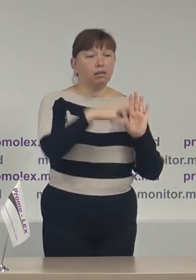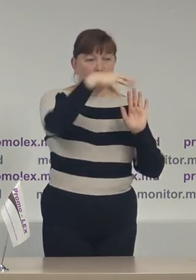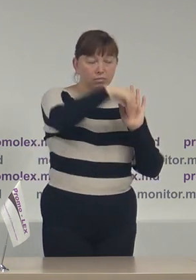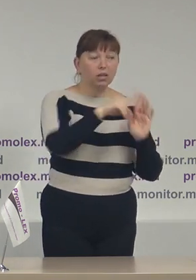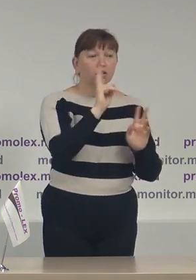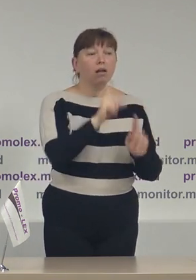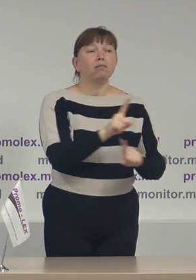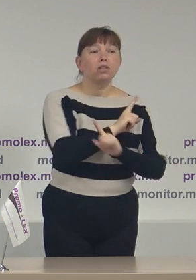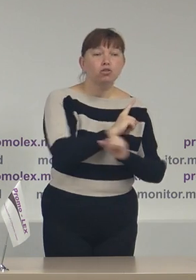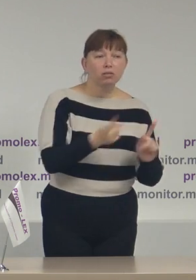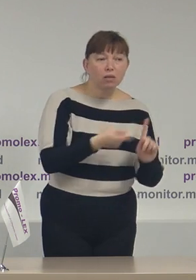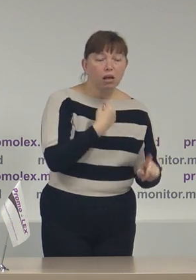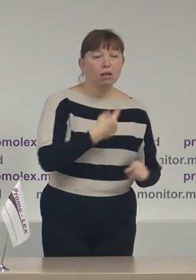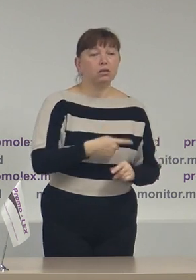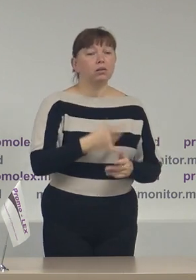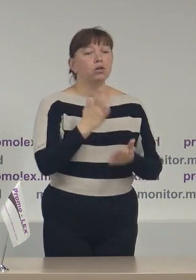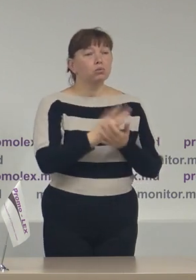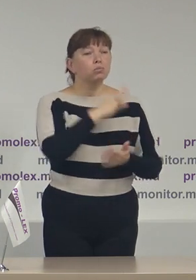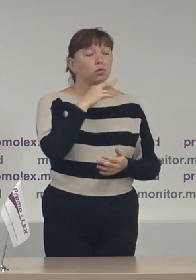decedate, sunt foarte